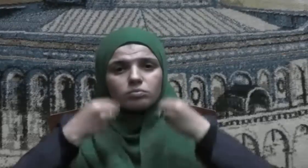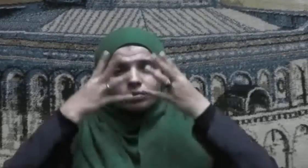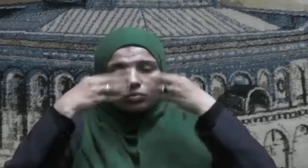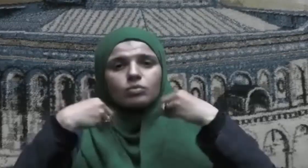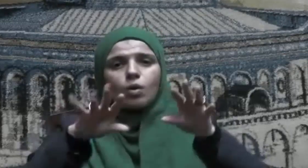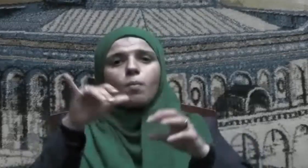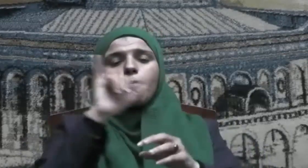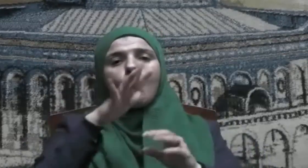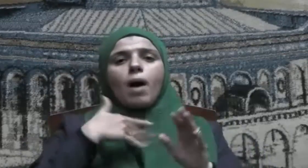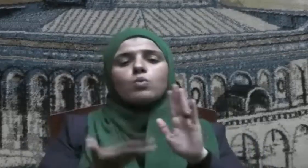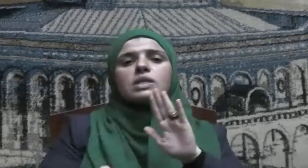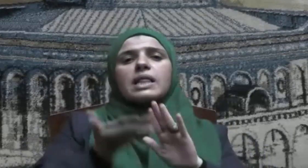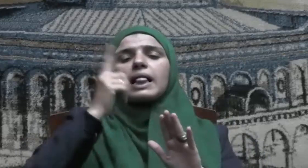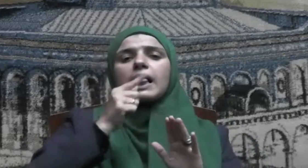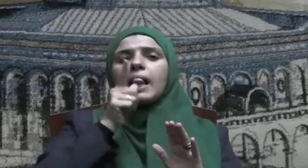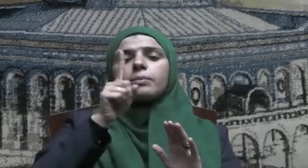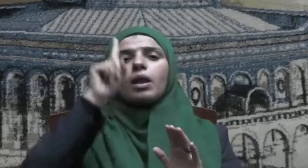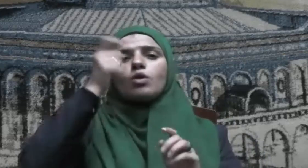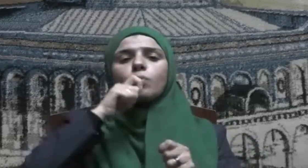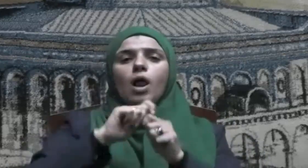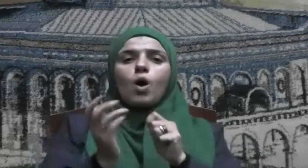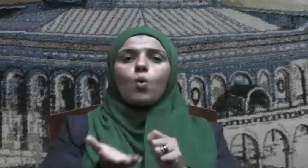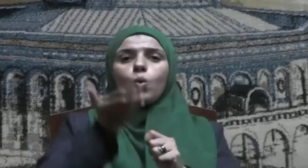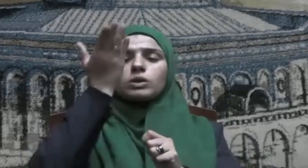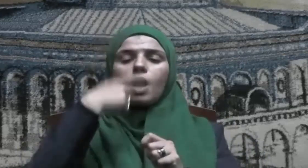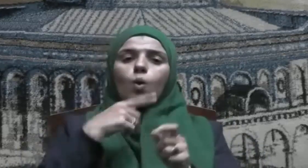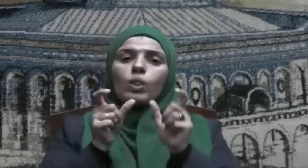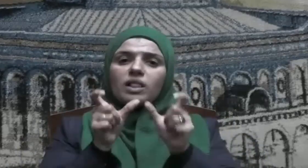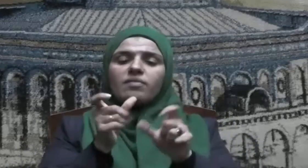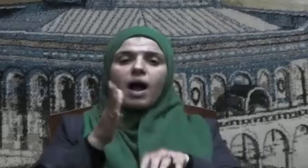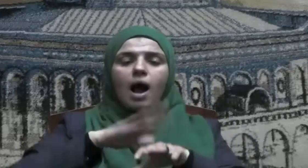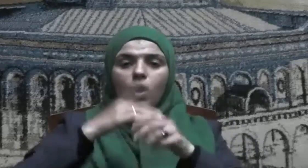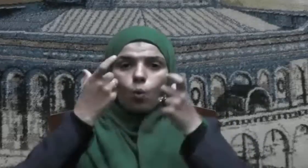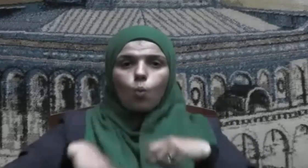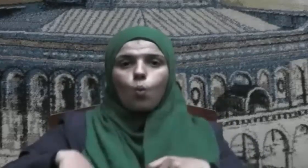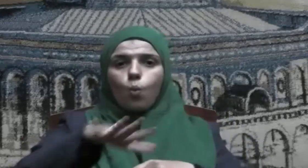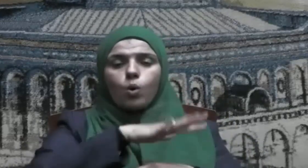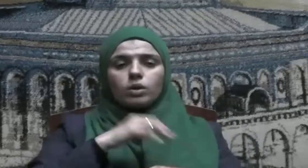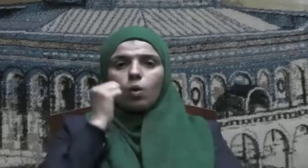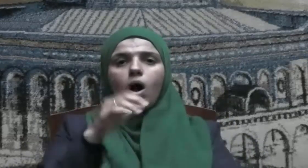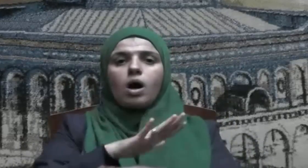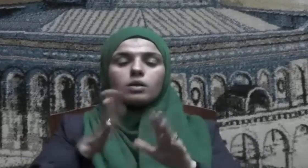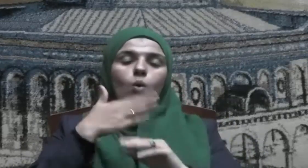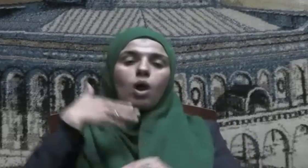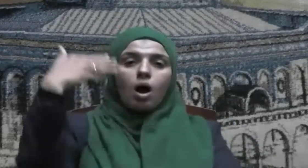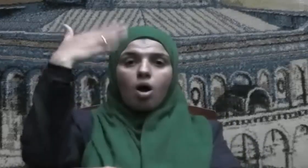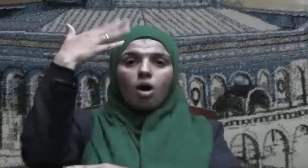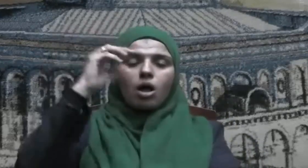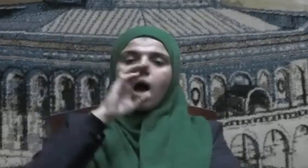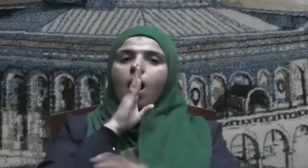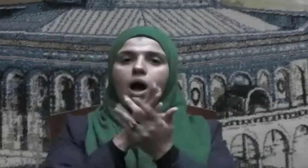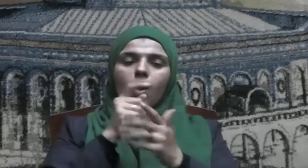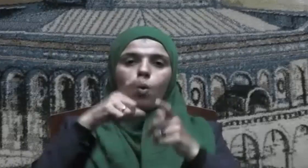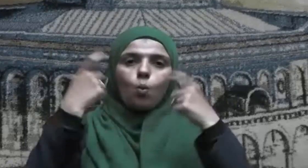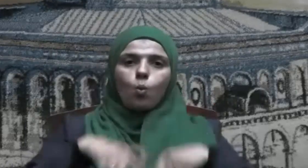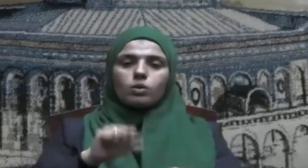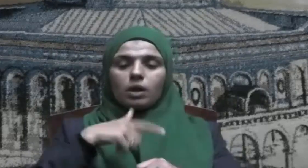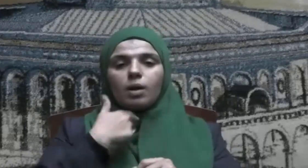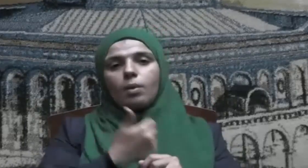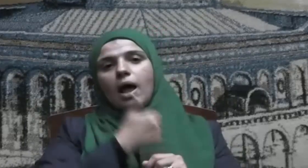إعلاء كلمة الله والدفاع عن أرضه ورفع راية وطنه فعندني موسى